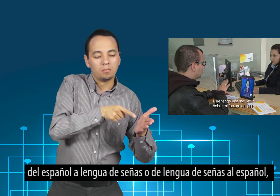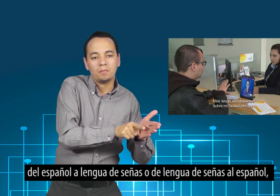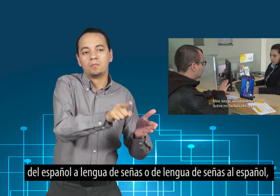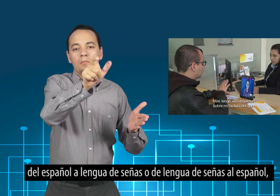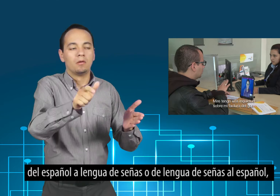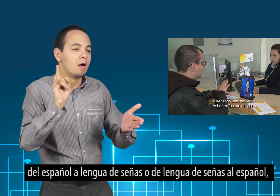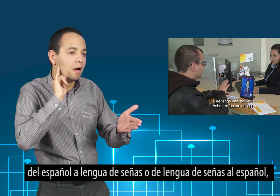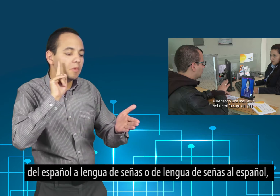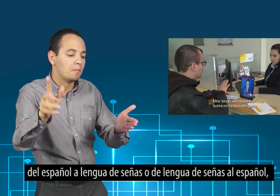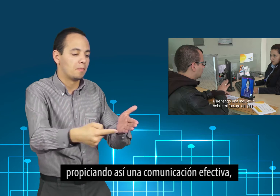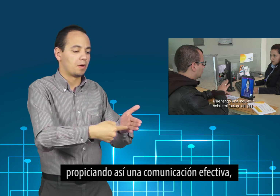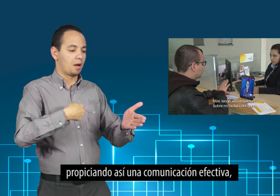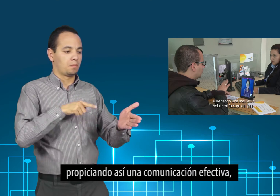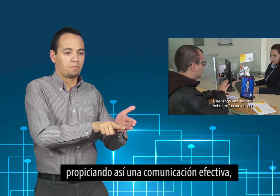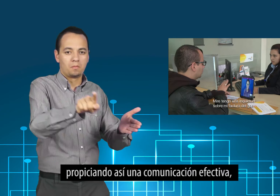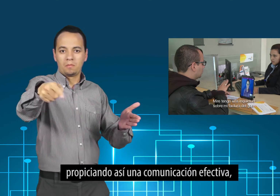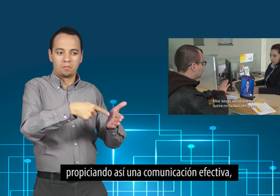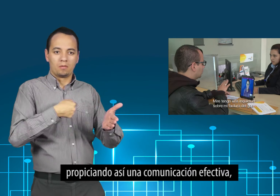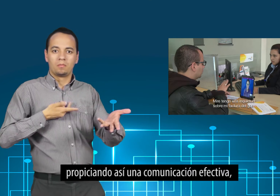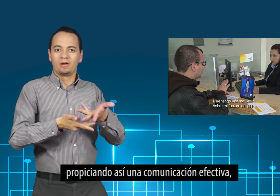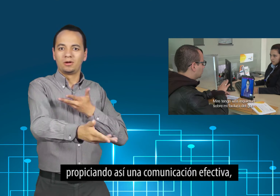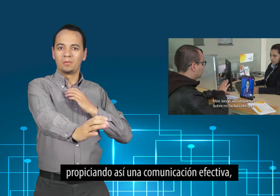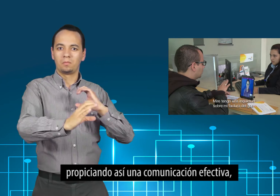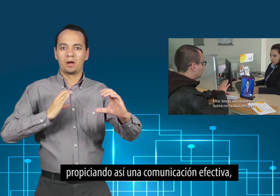al español, propiciando así una comunicación efectiva.